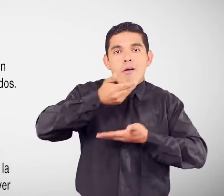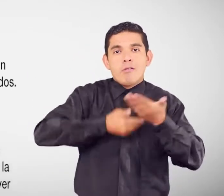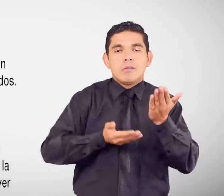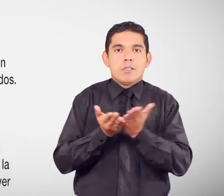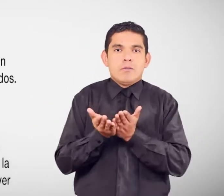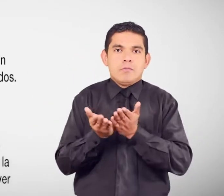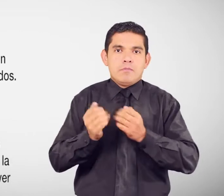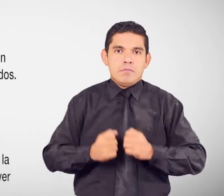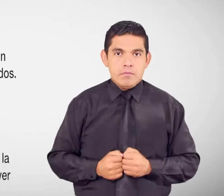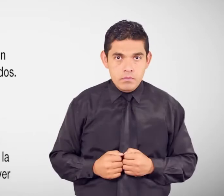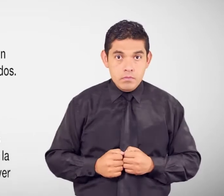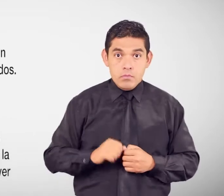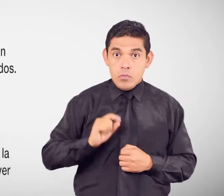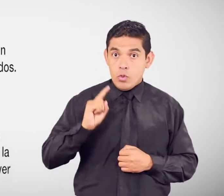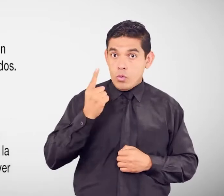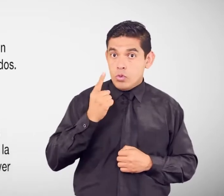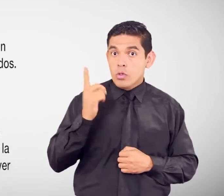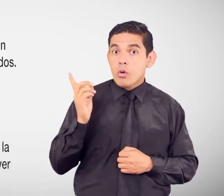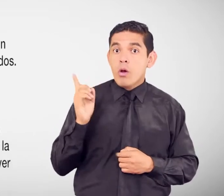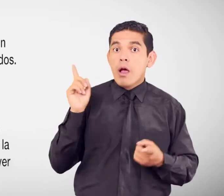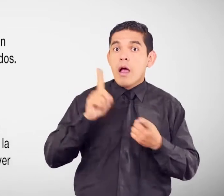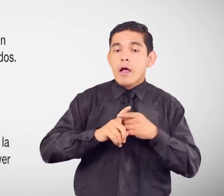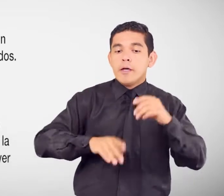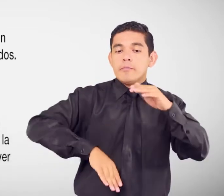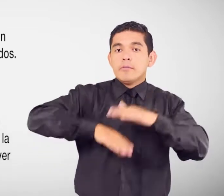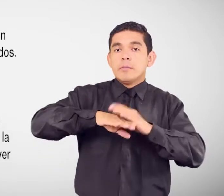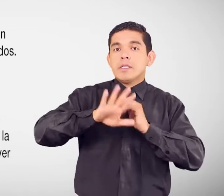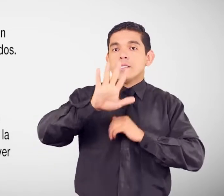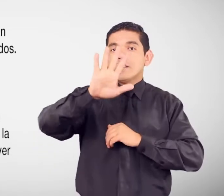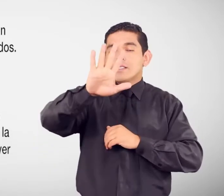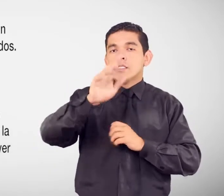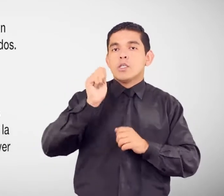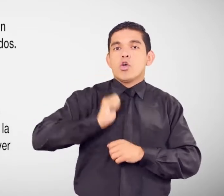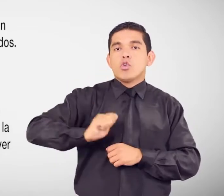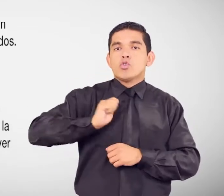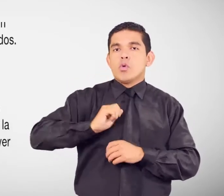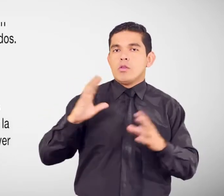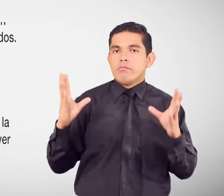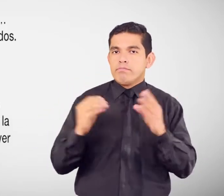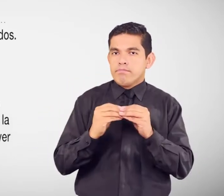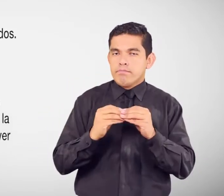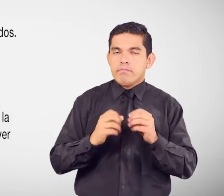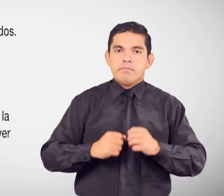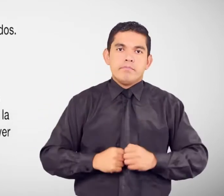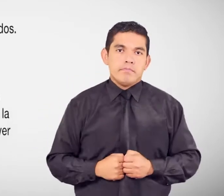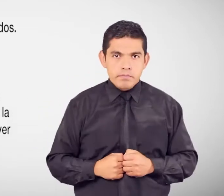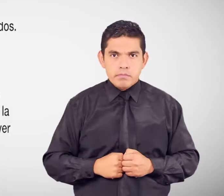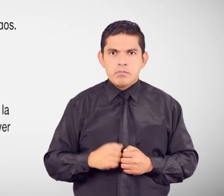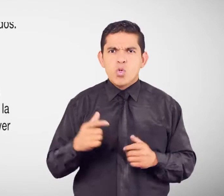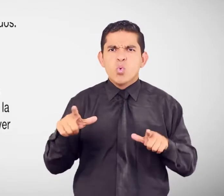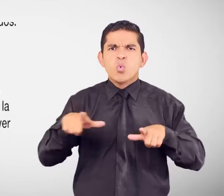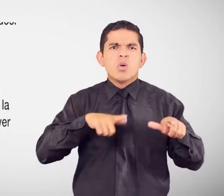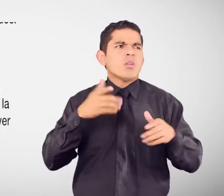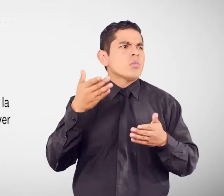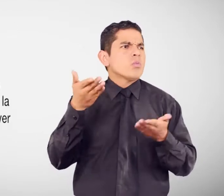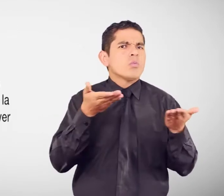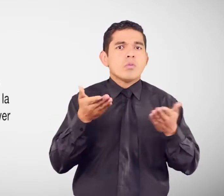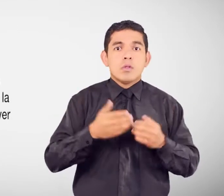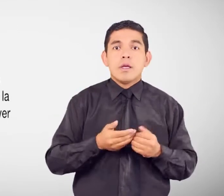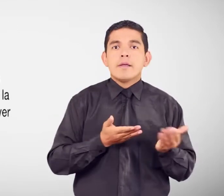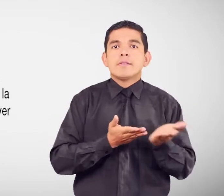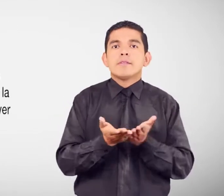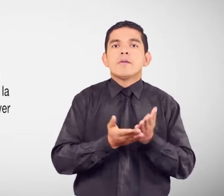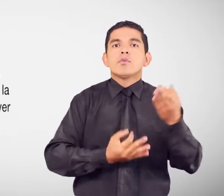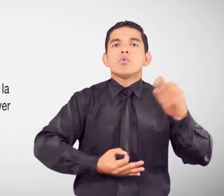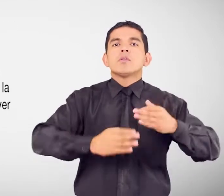Únicamente hasta un valor de 5 salarios básicos unificados ¿A dónde acudir? A los servicios de justicia de